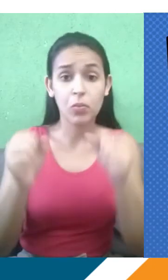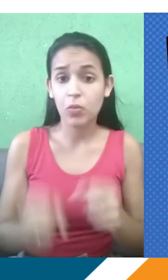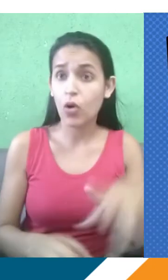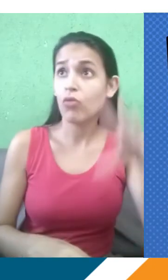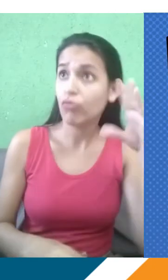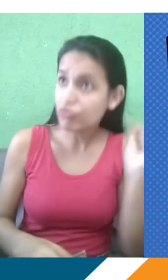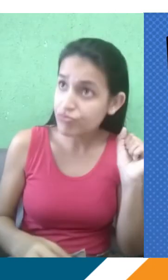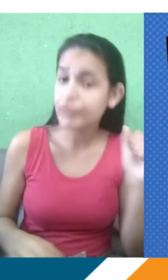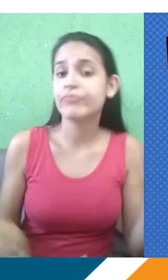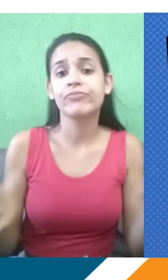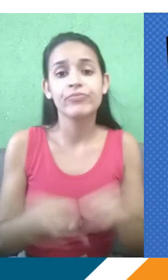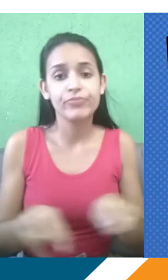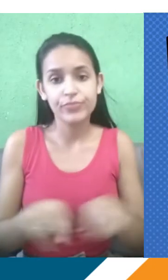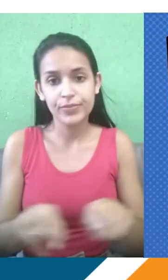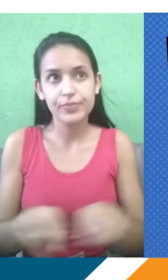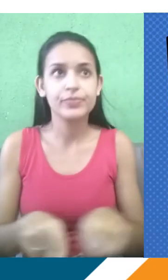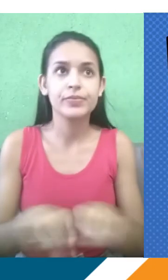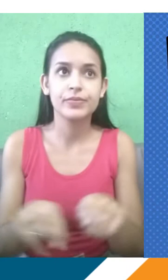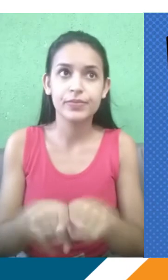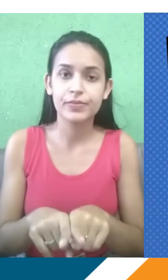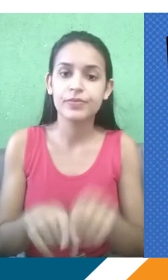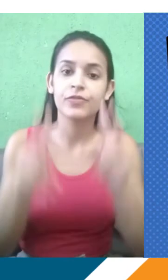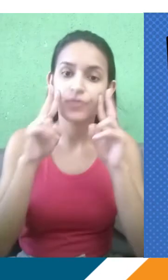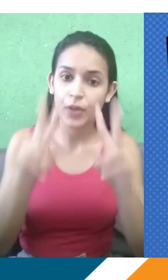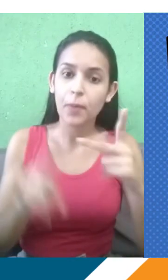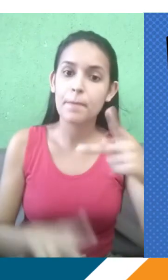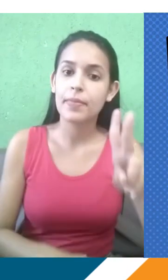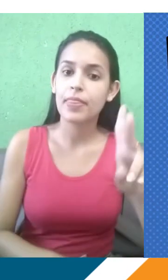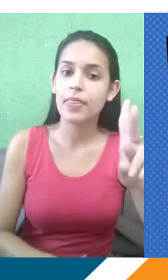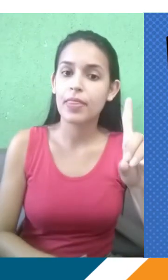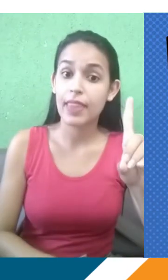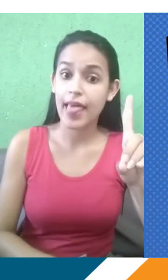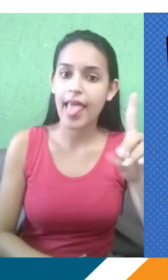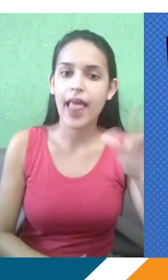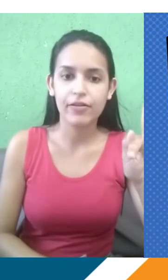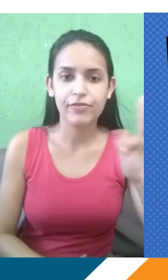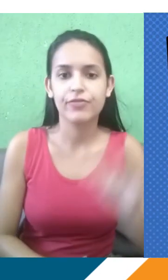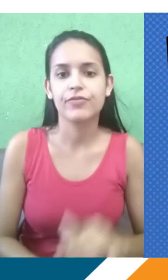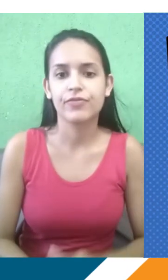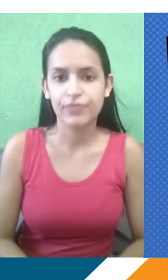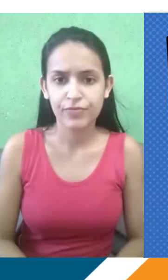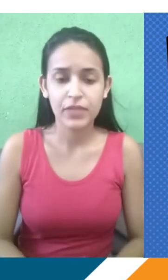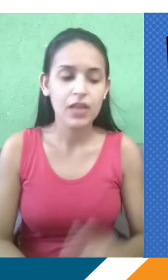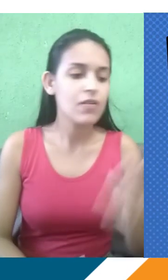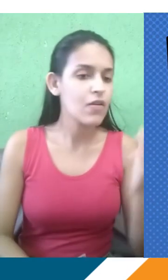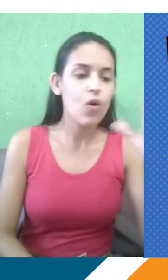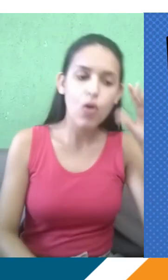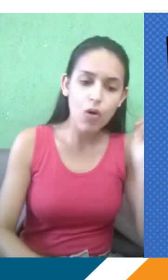anotar, ou vocês podem digitar alguma anotação. E para isso, a gente tem o Telegram também, que foi mais uma das ferramentas que o PVS desenvolveu